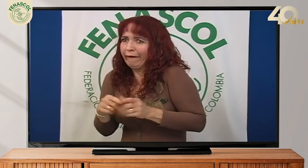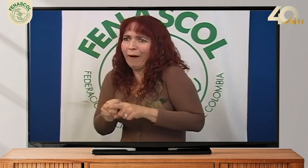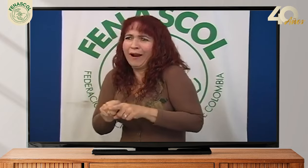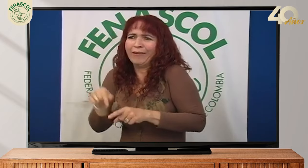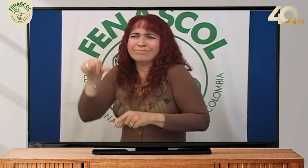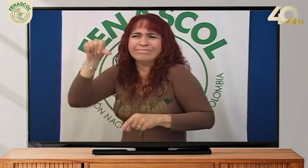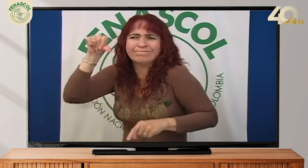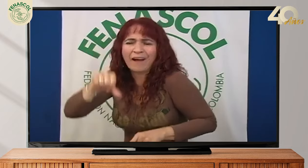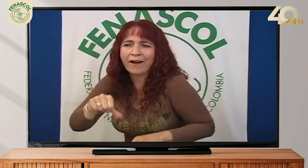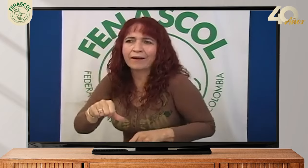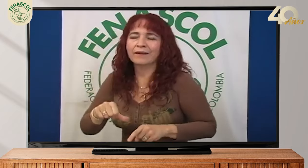sentían mal al hacerlo